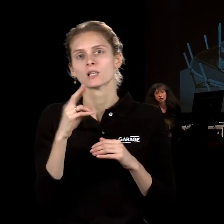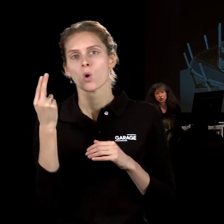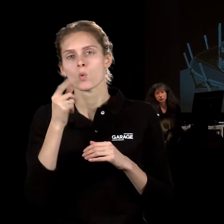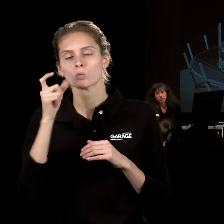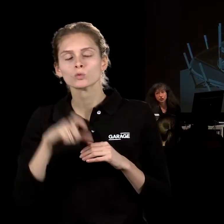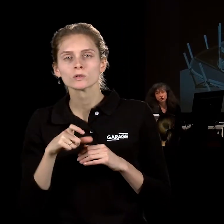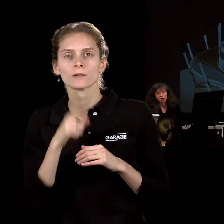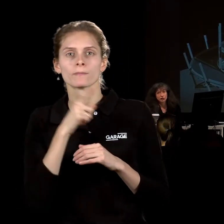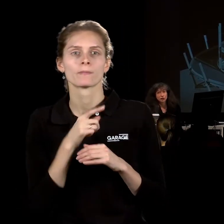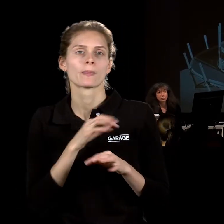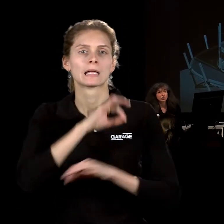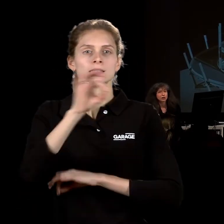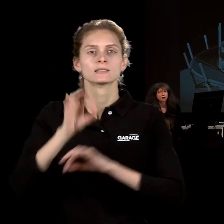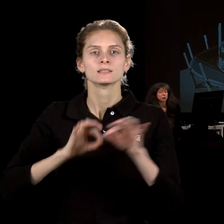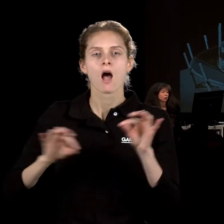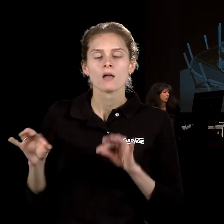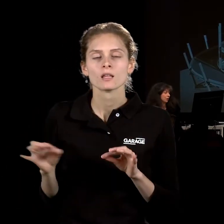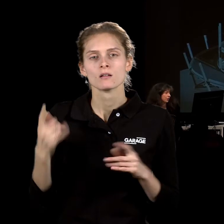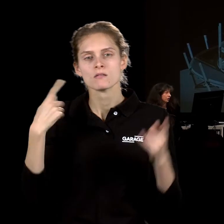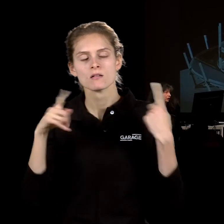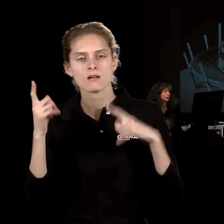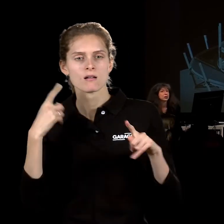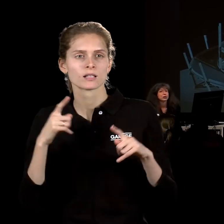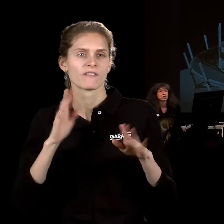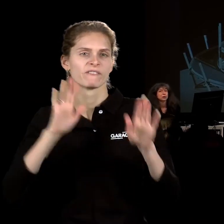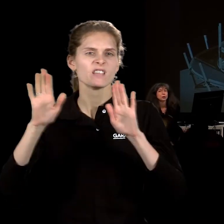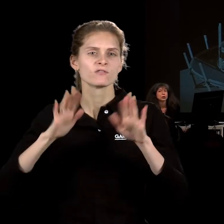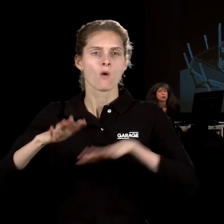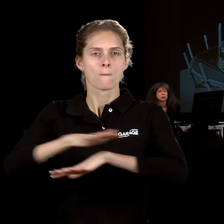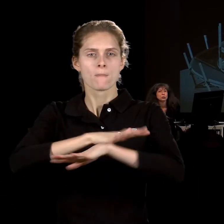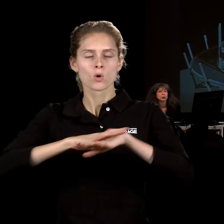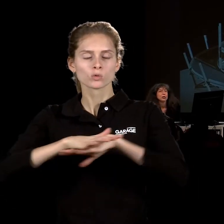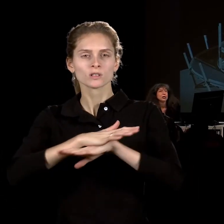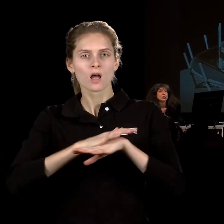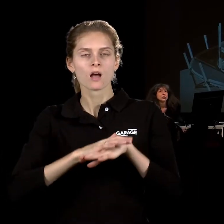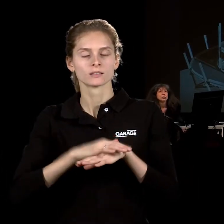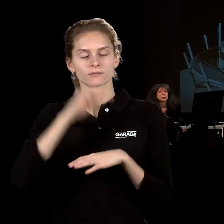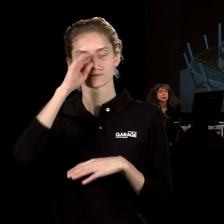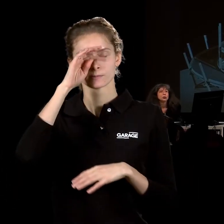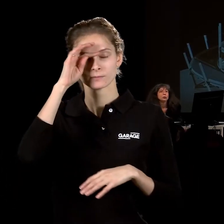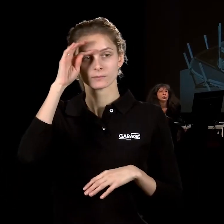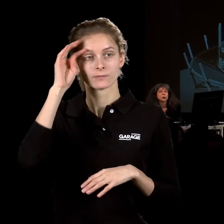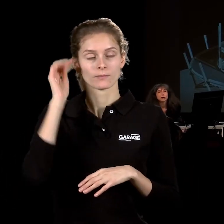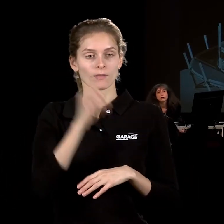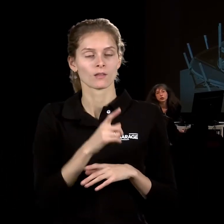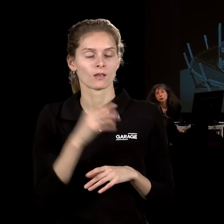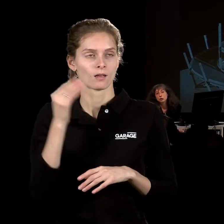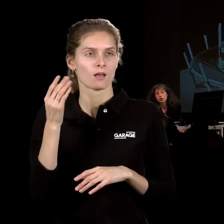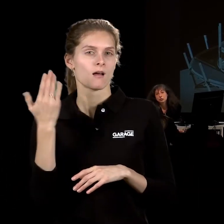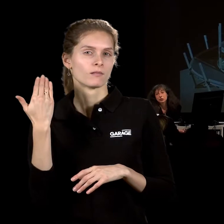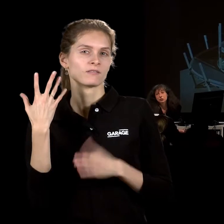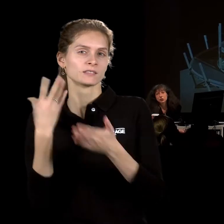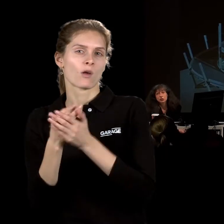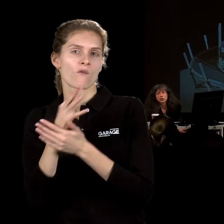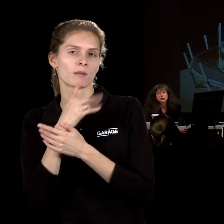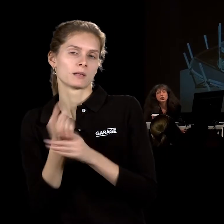выставочных пространств, театральных пространств. Очень интересная фигура, которая, например, в своё время абсолютно изменила представление о том, как